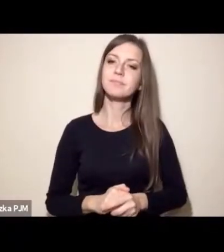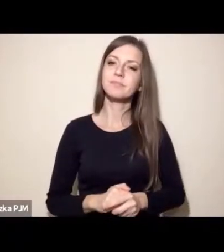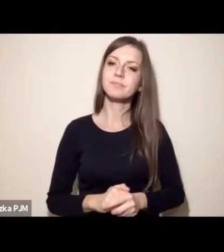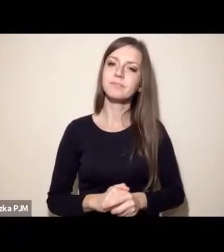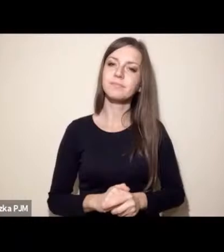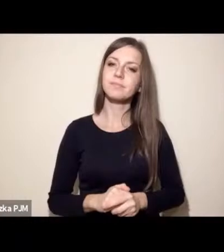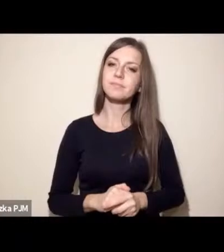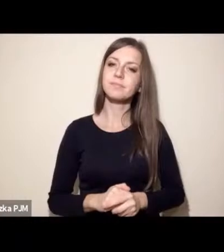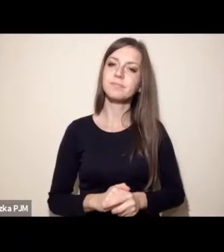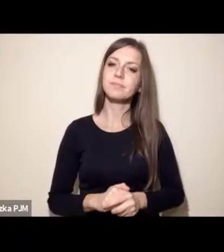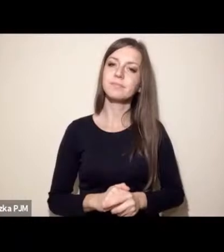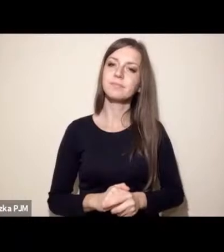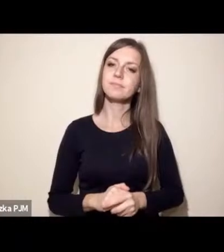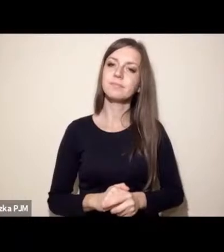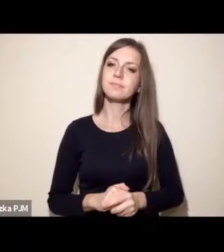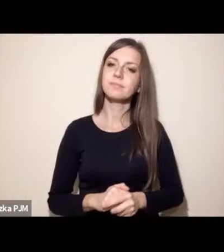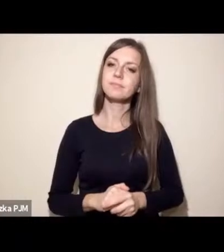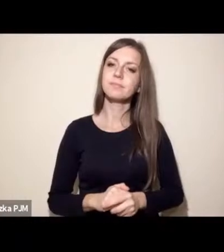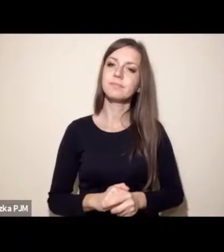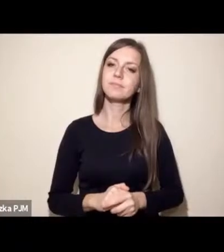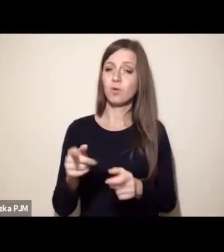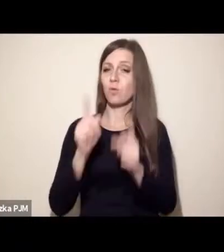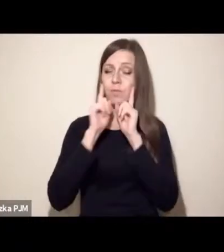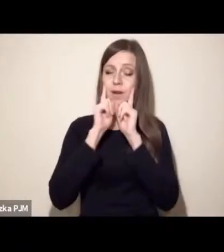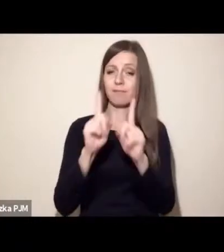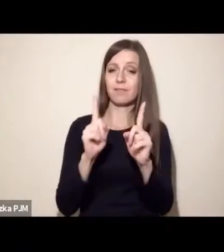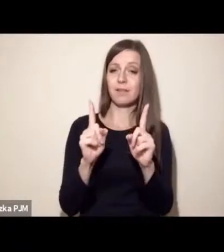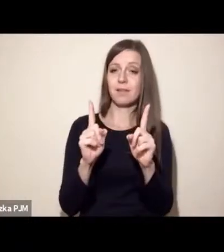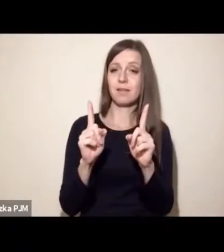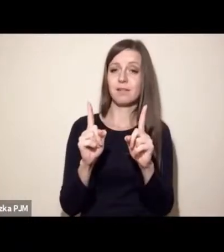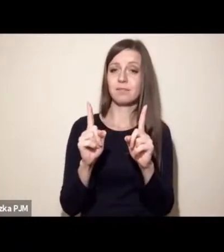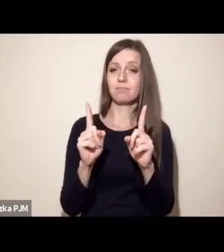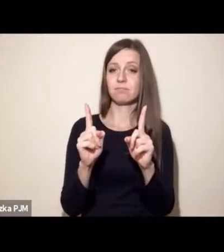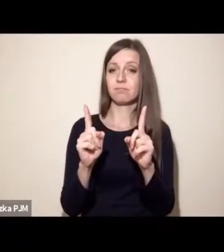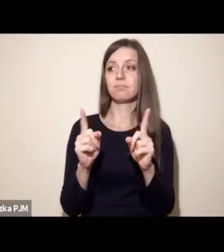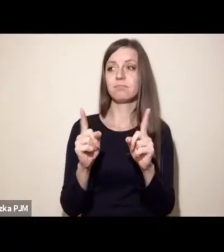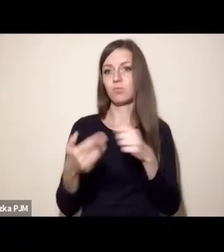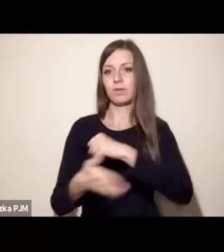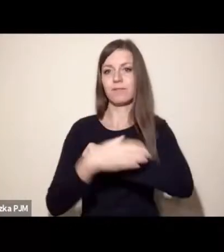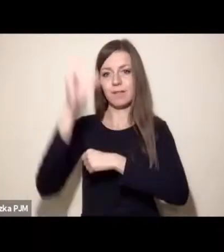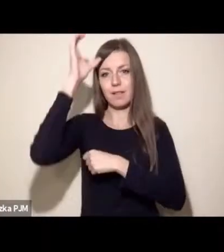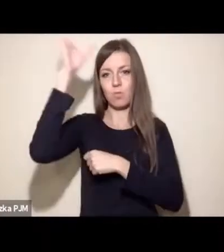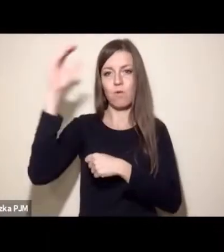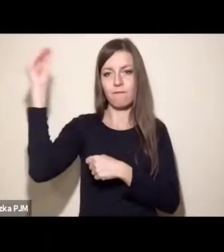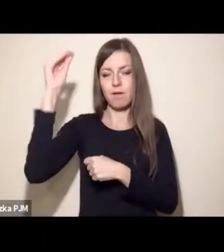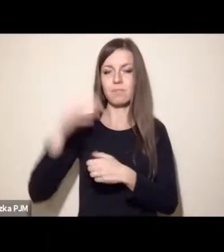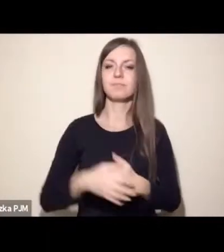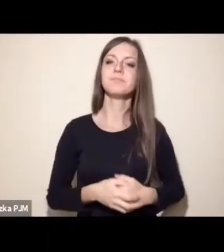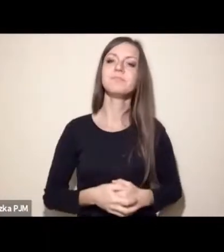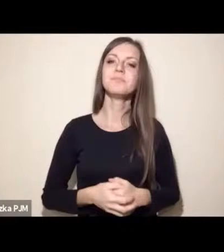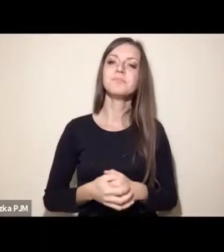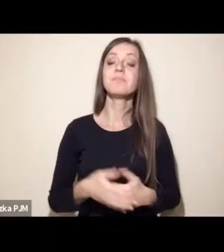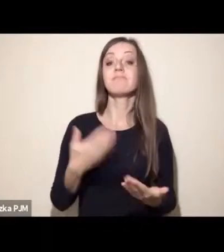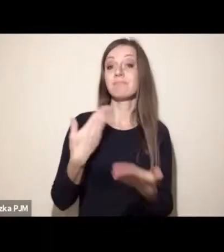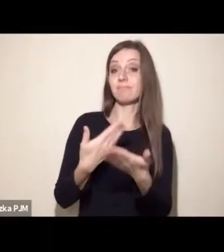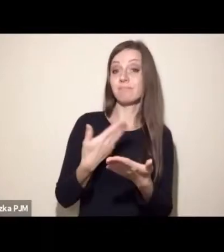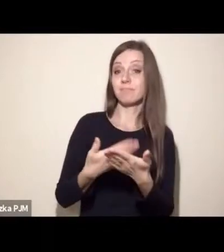podstawach naukowych. I dlatego,